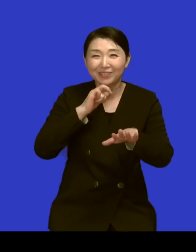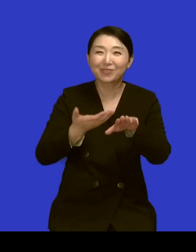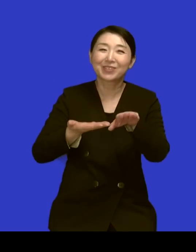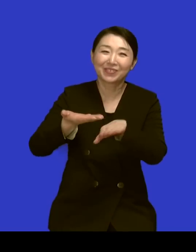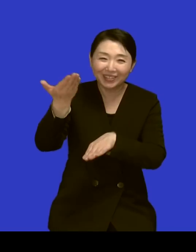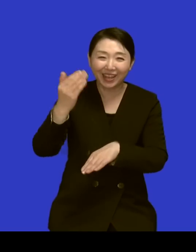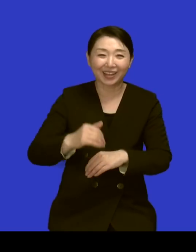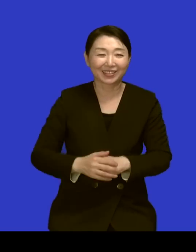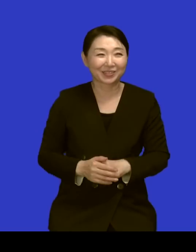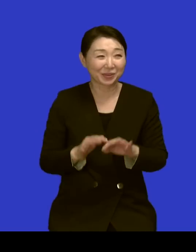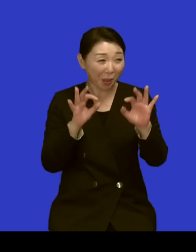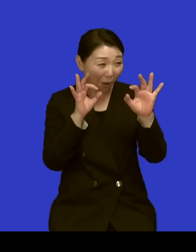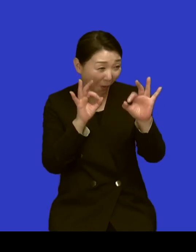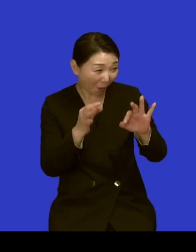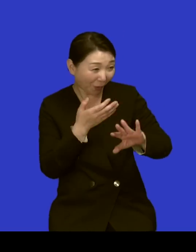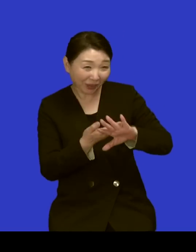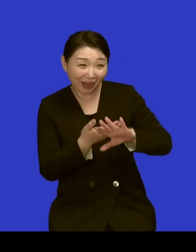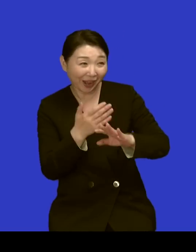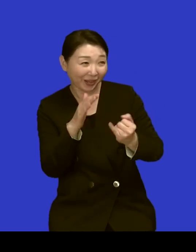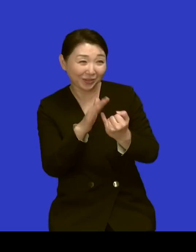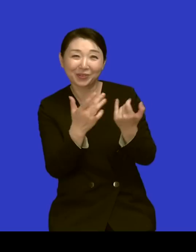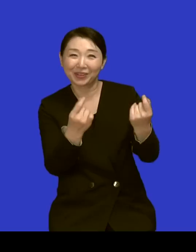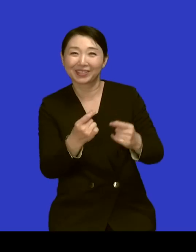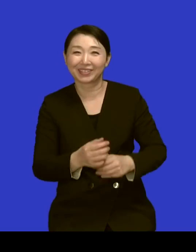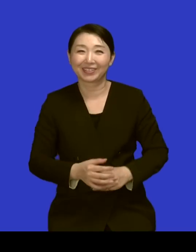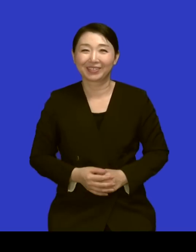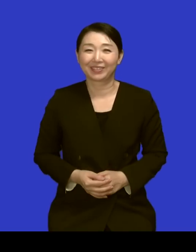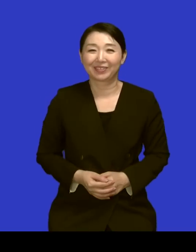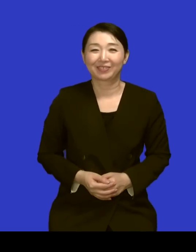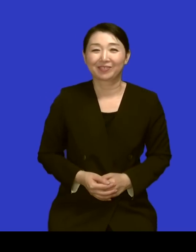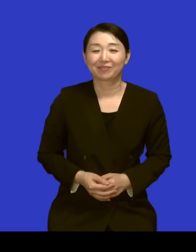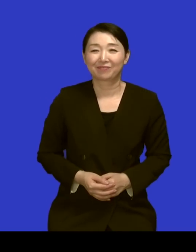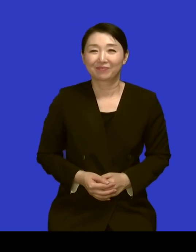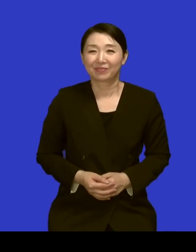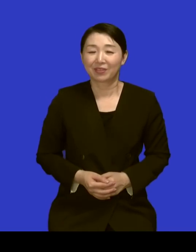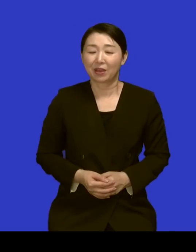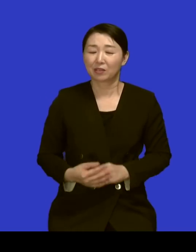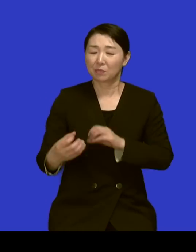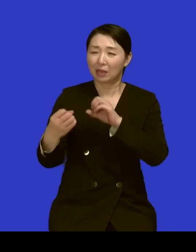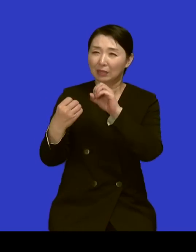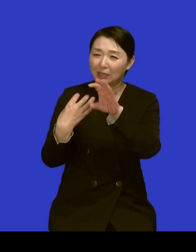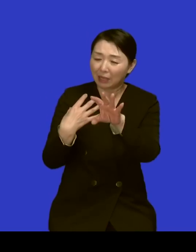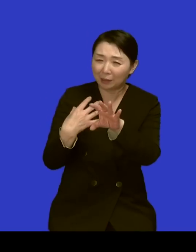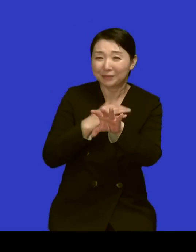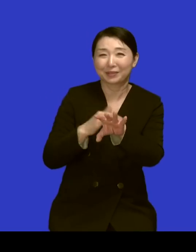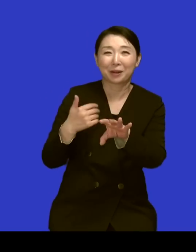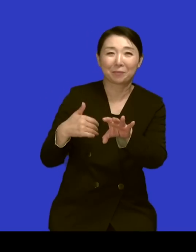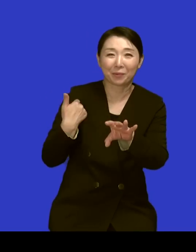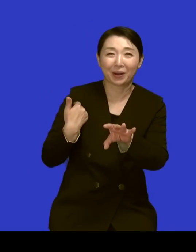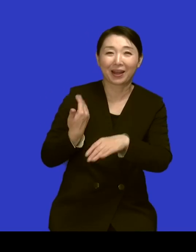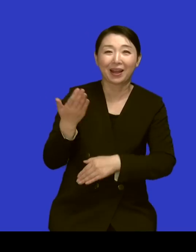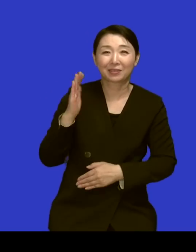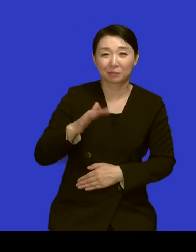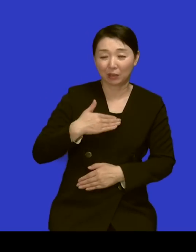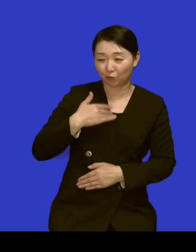있었는데 그래서 이제 어떻게 얘기를 해야 될지 모르겠는데 저희 이제 부모님이